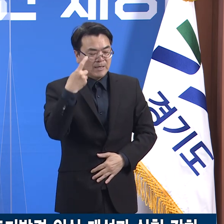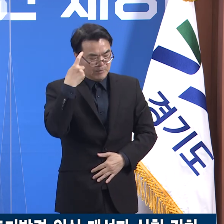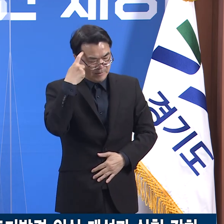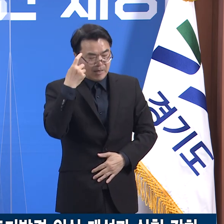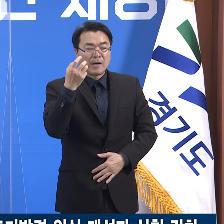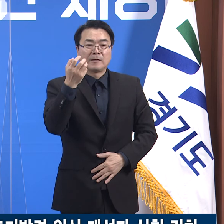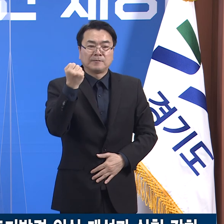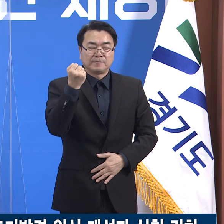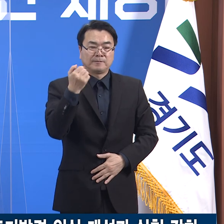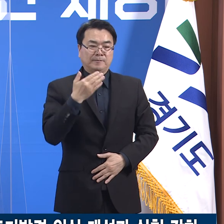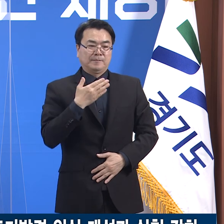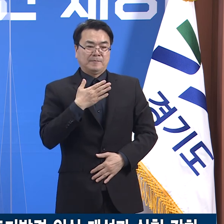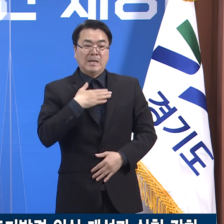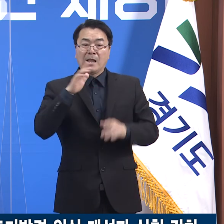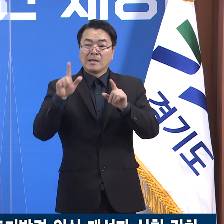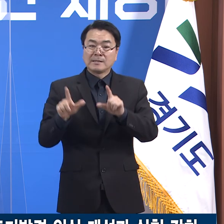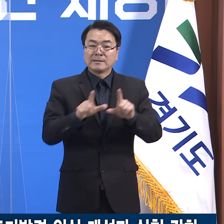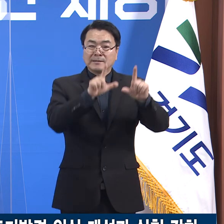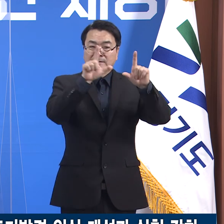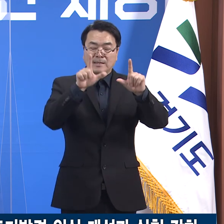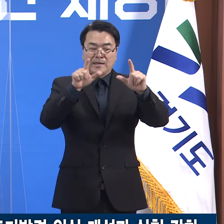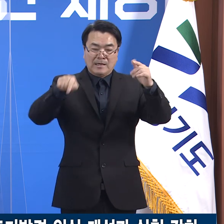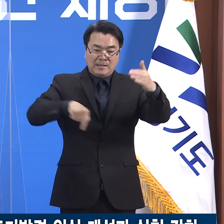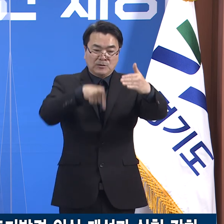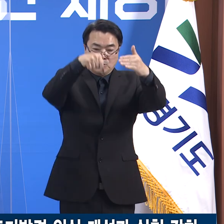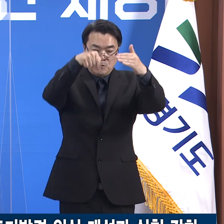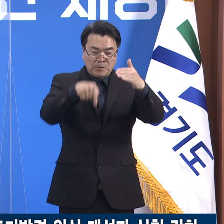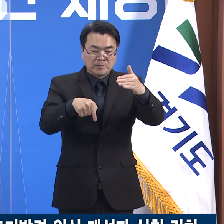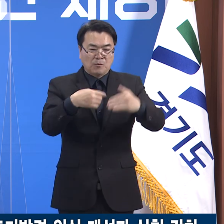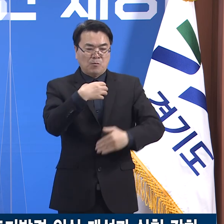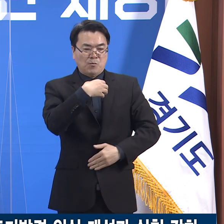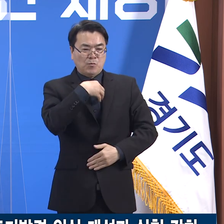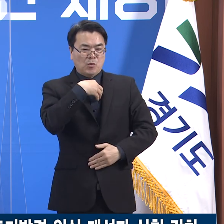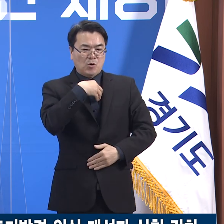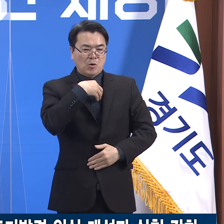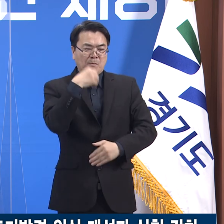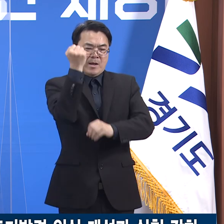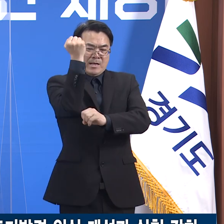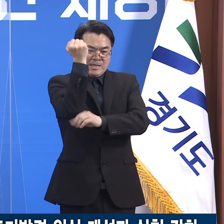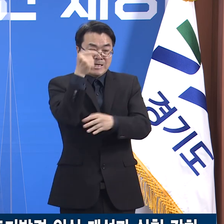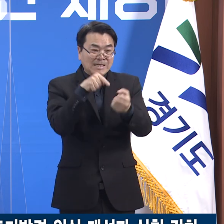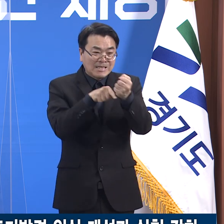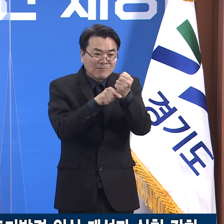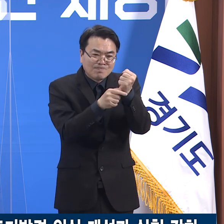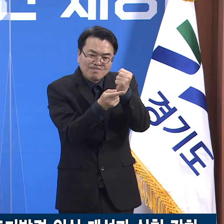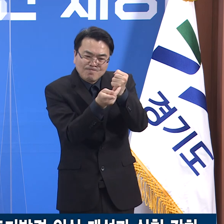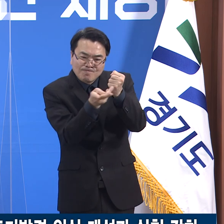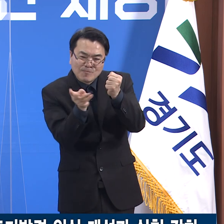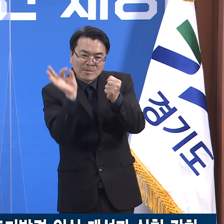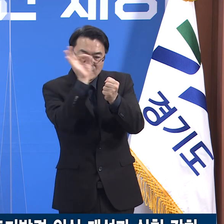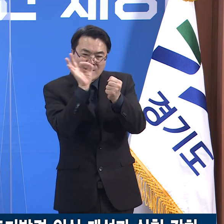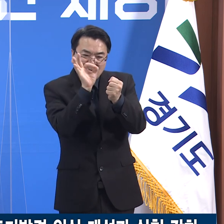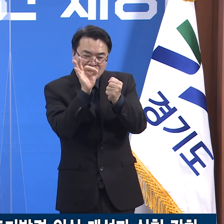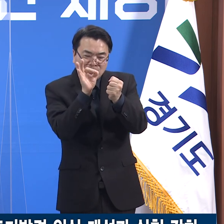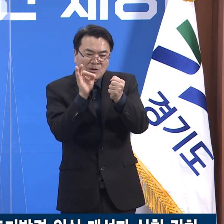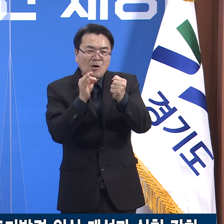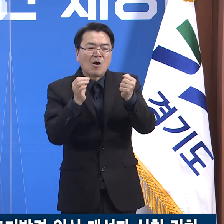각자의 삶의 공간 속에서 위험 요인을 스스로 찾고 스스로 제거해가는 것이 중요합니다.